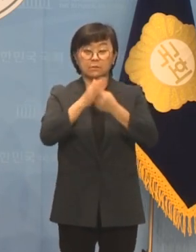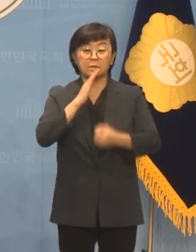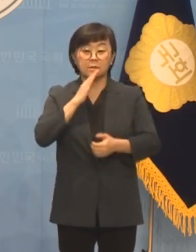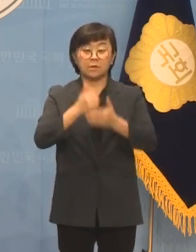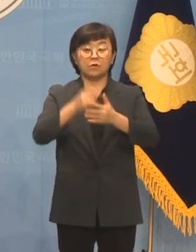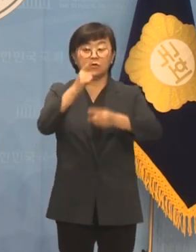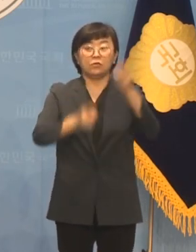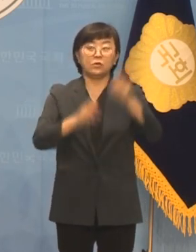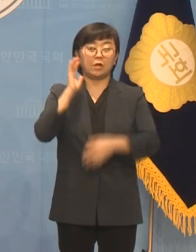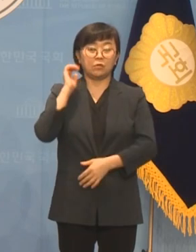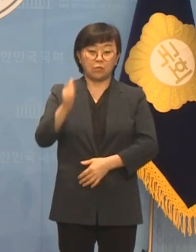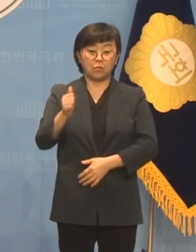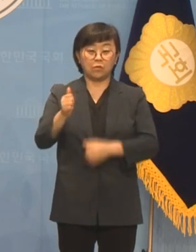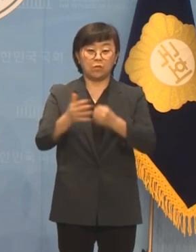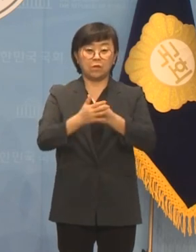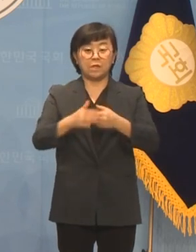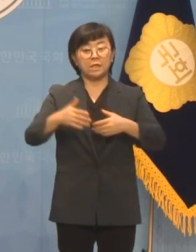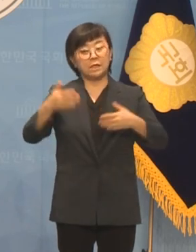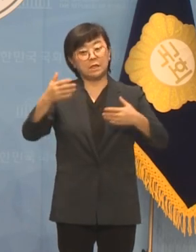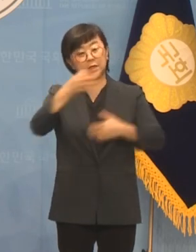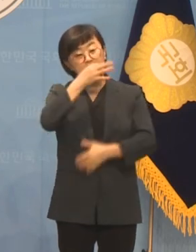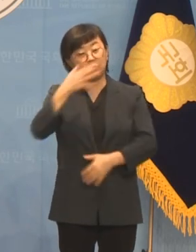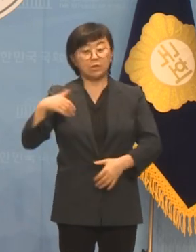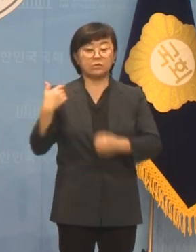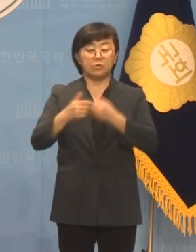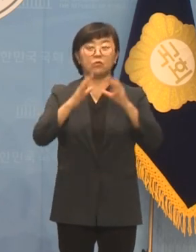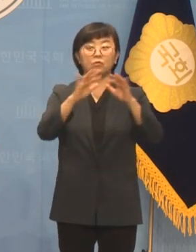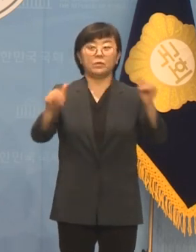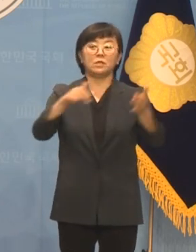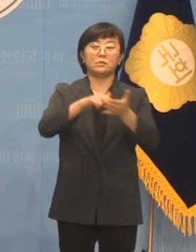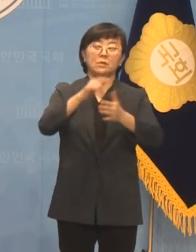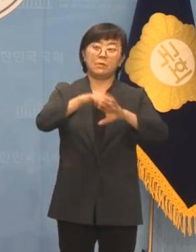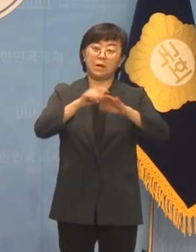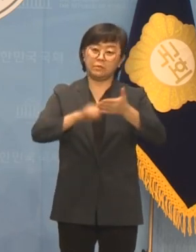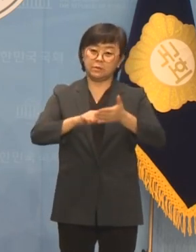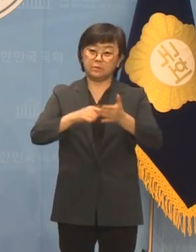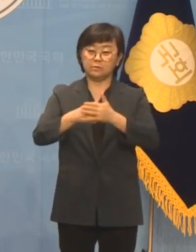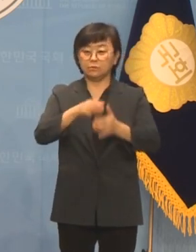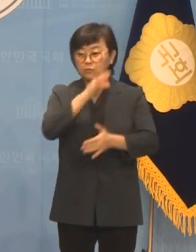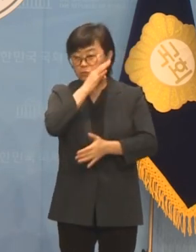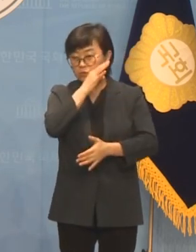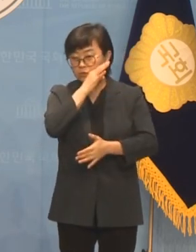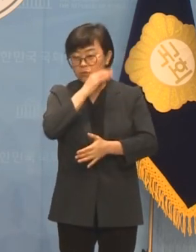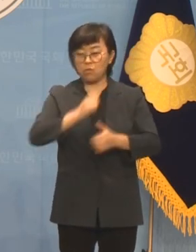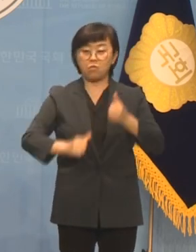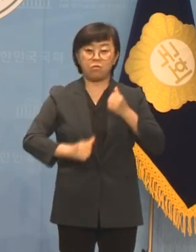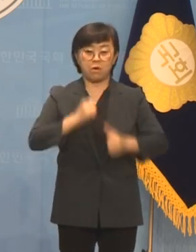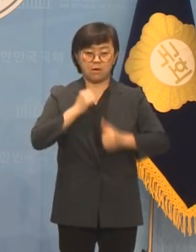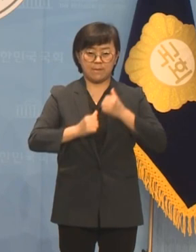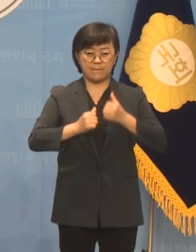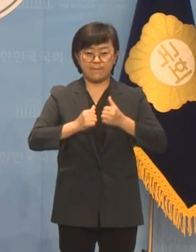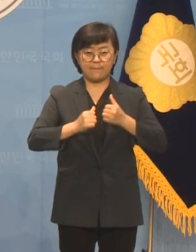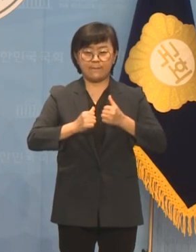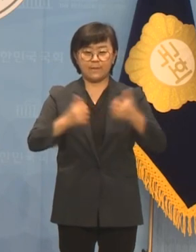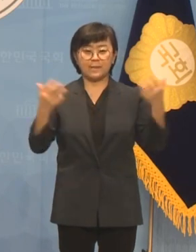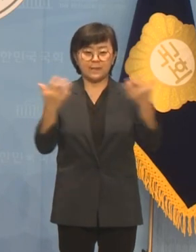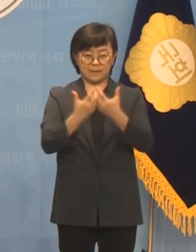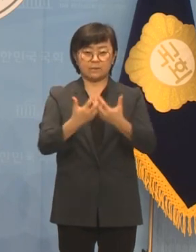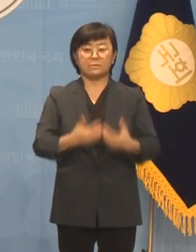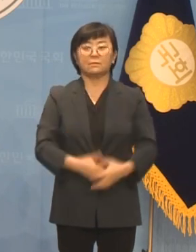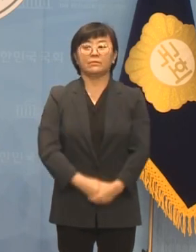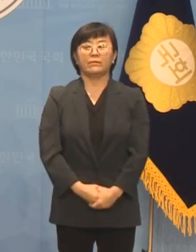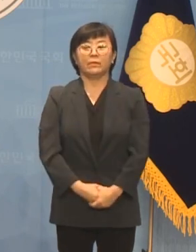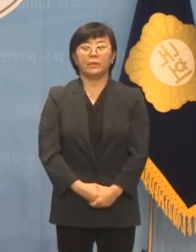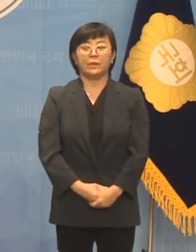윤석열 대통령은 신이 날지 몰라도 우리 국민들의 마음은 부끄러움과 분노로 새카맣게 타들어가고